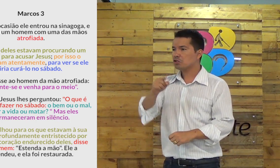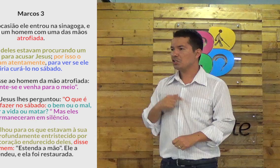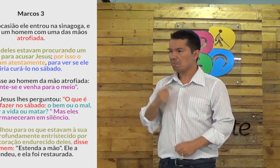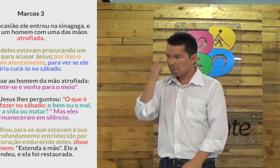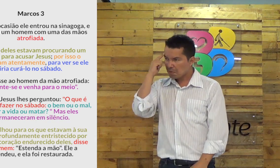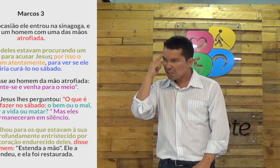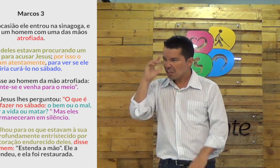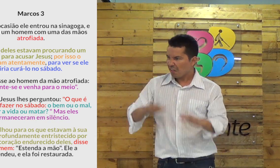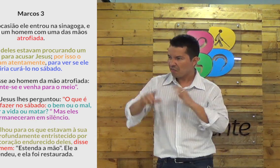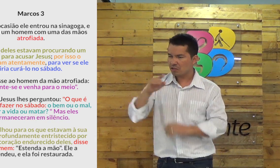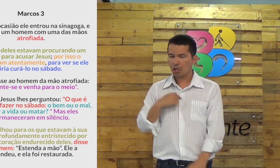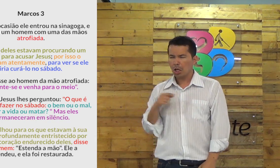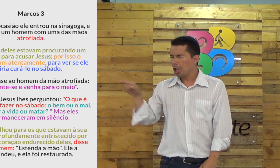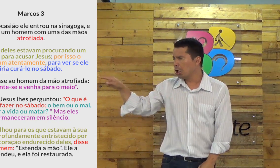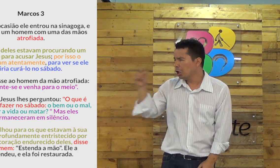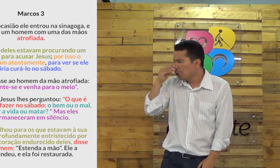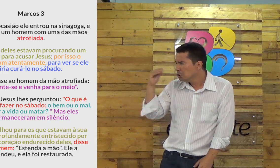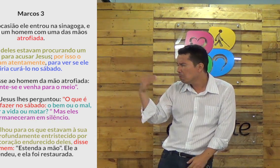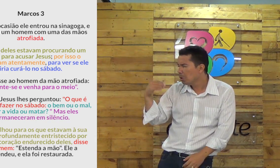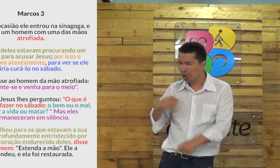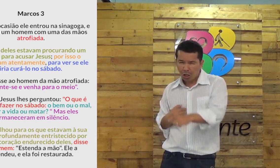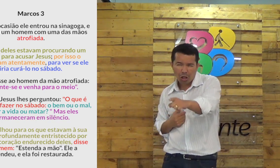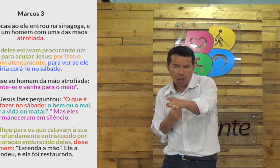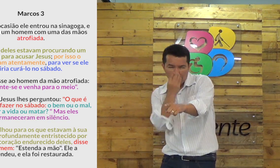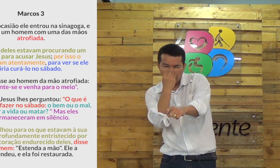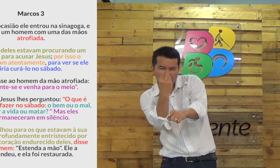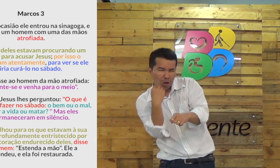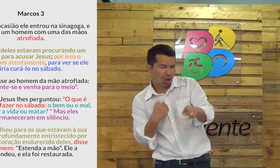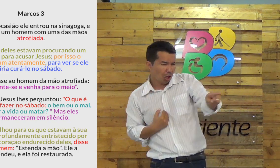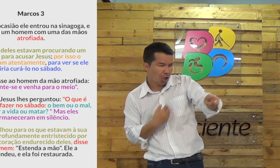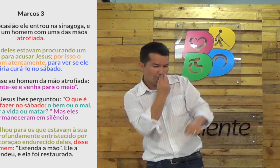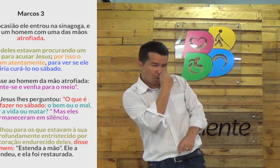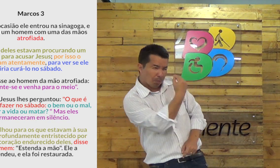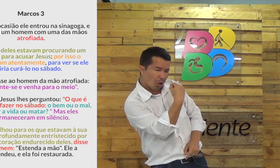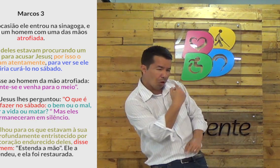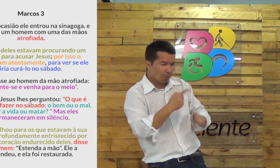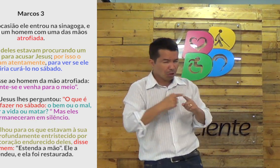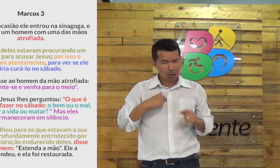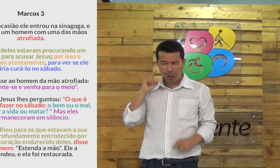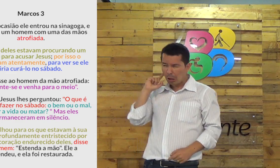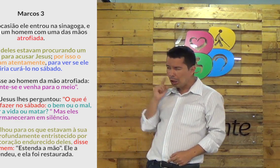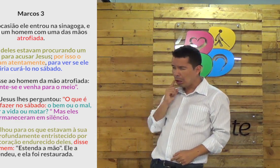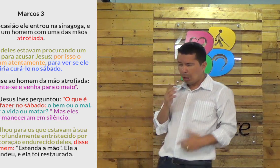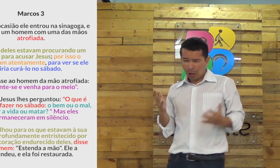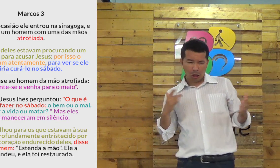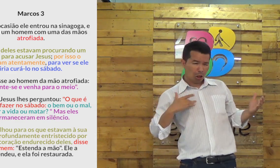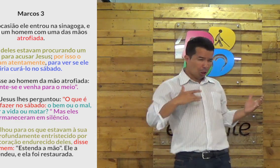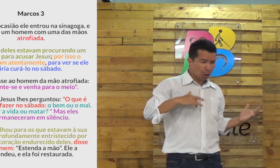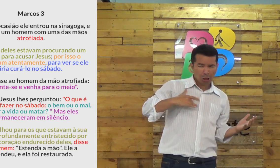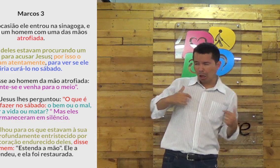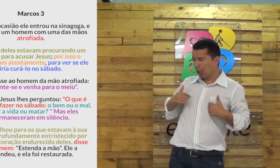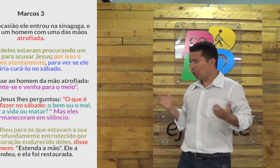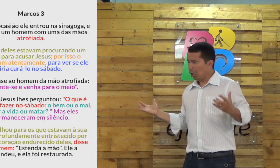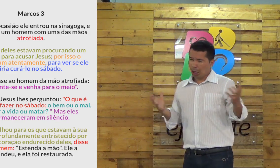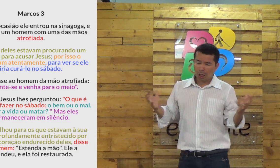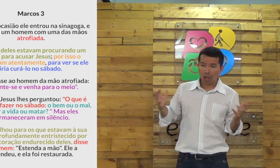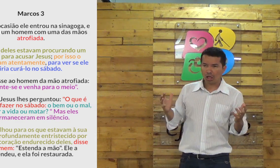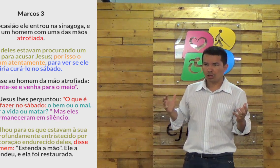momento. Você pensa não porque que ele nunca sabe de mim que ele não quer porque eu sou surdo e a assim e tal.